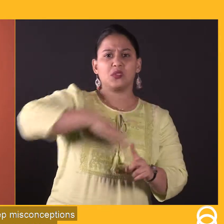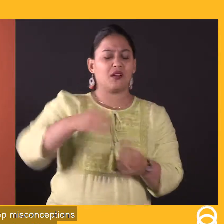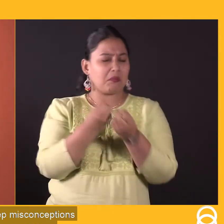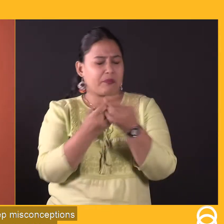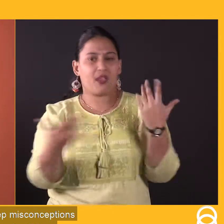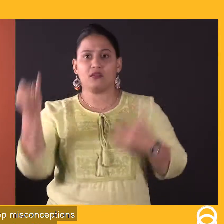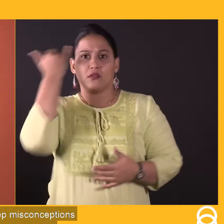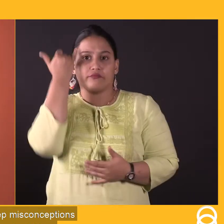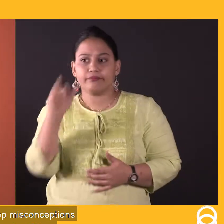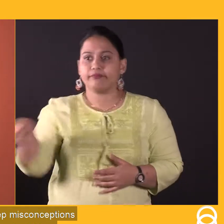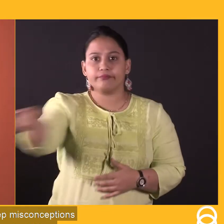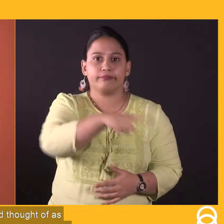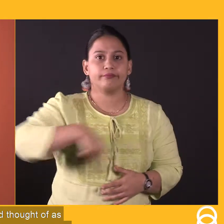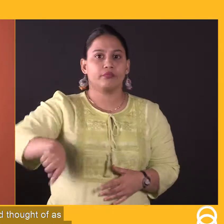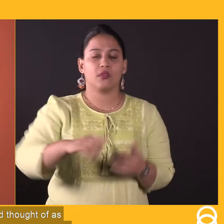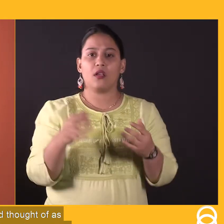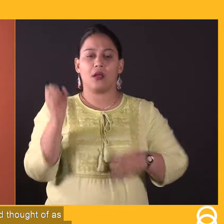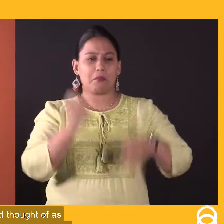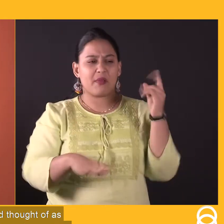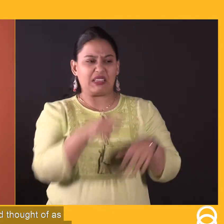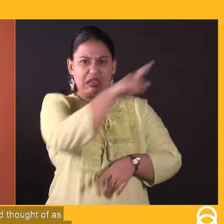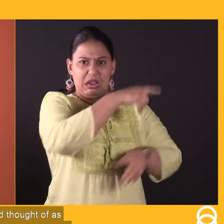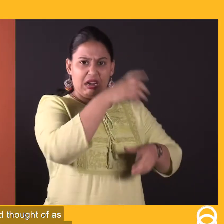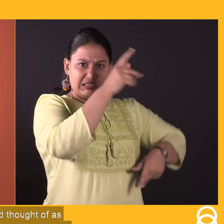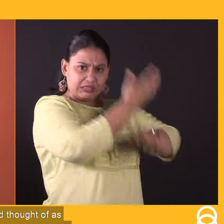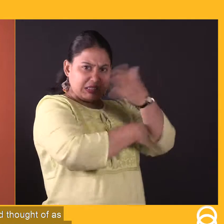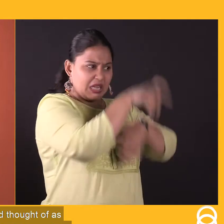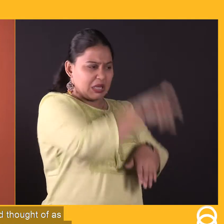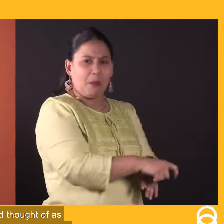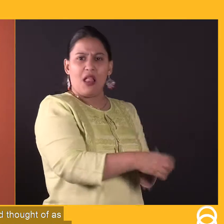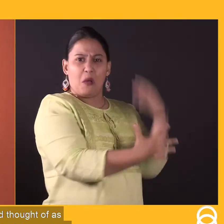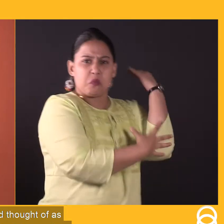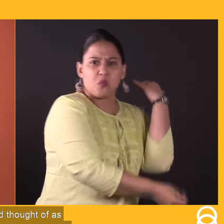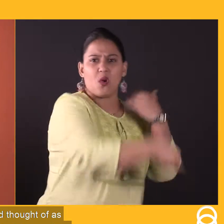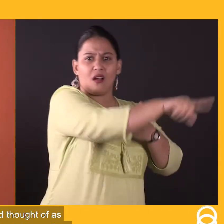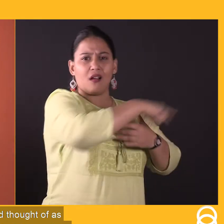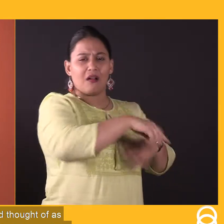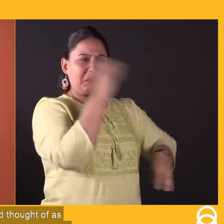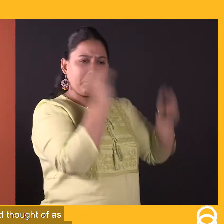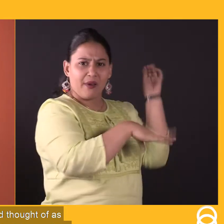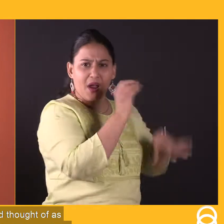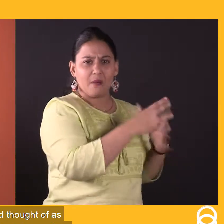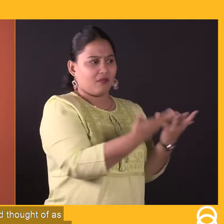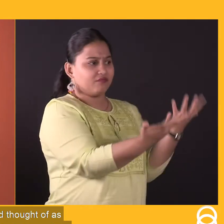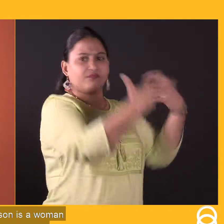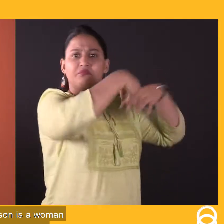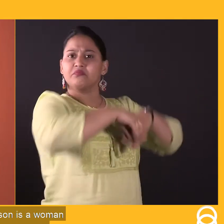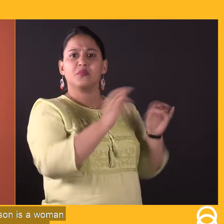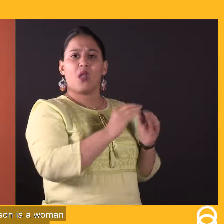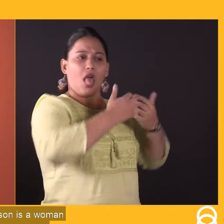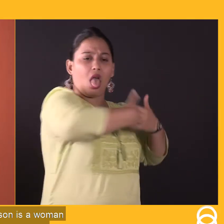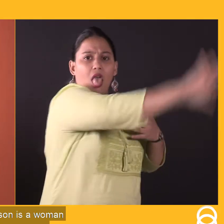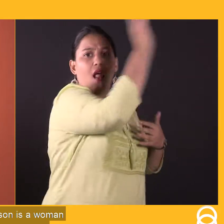बनी हुई है विकलांग व्यक्तियों के प्रती वो बहुत बिचारे हैं, वो समाज में बोज हैं उन्हें सम्मिलित नहीं किया जाता है पर